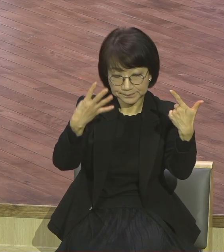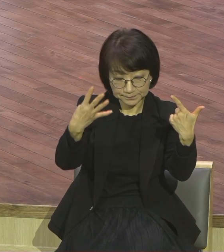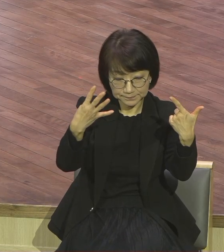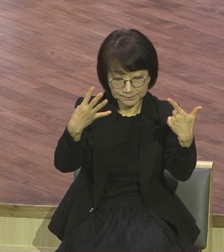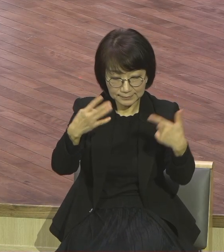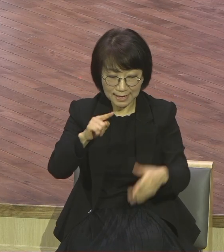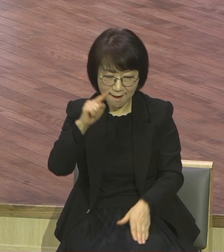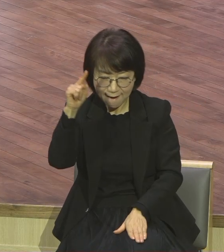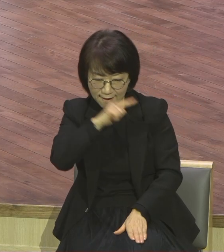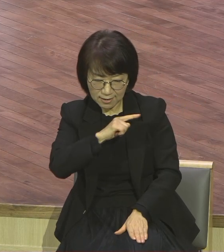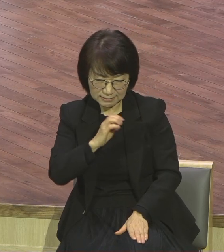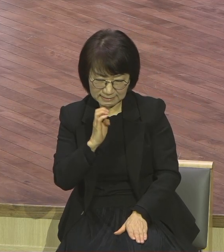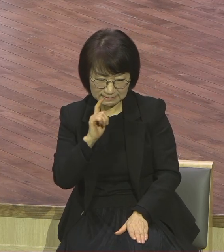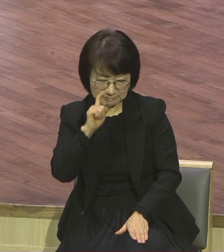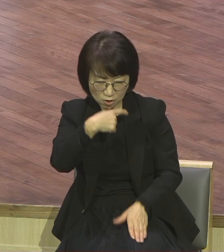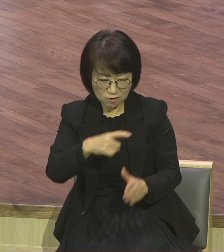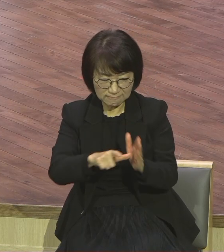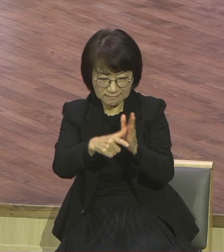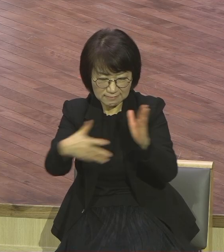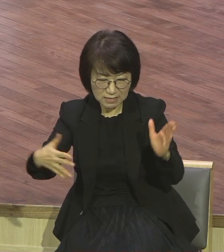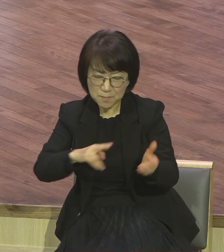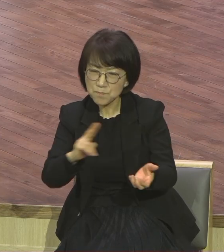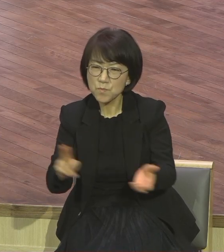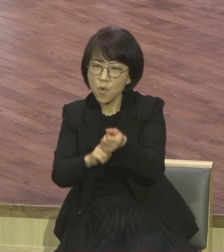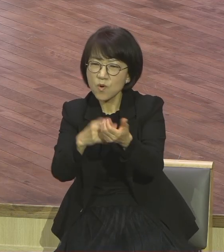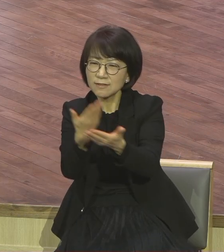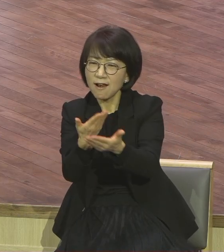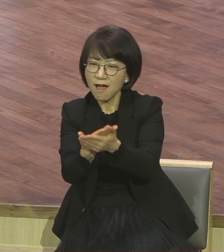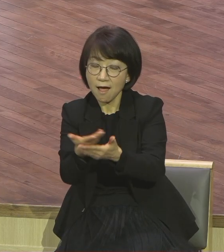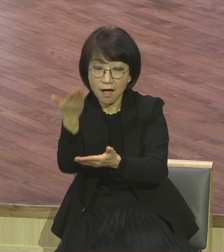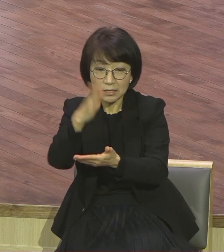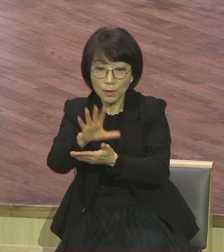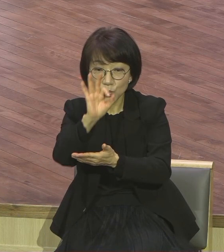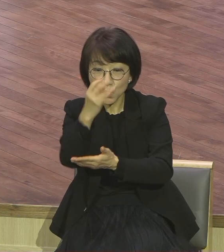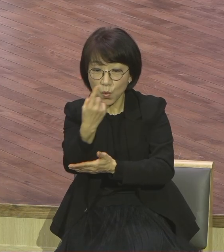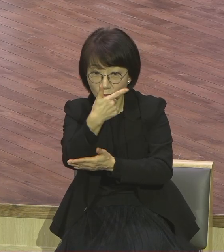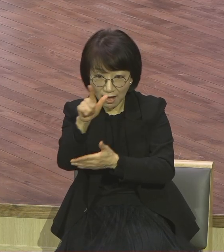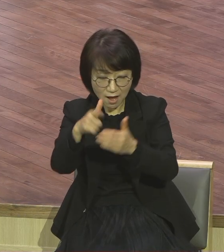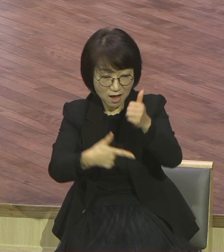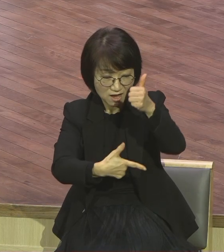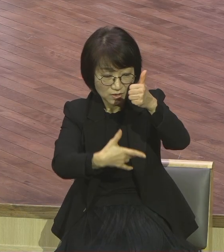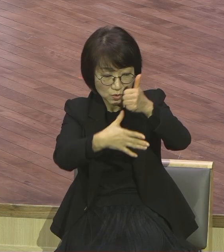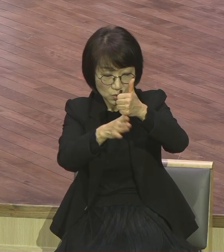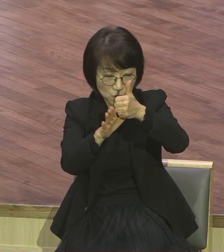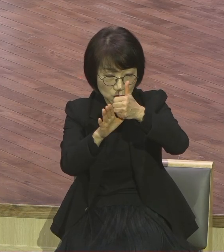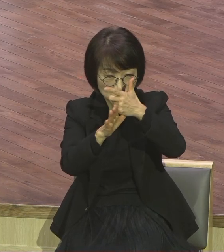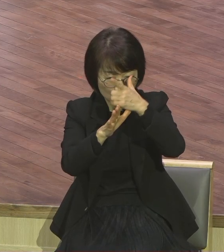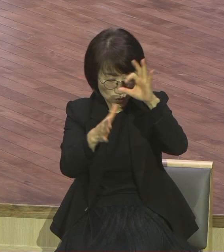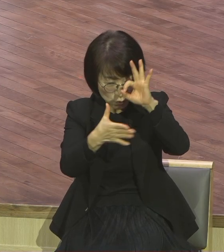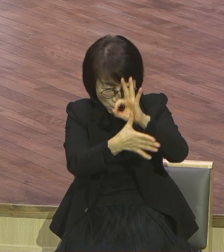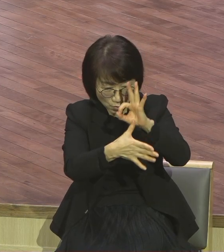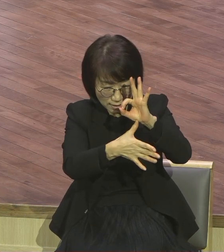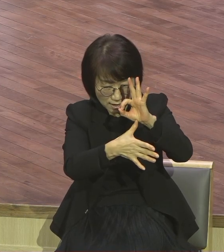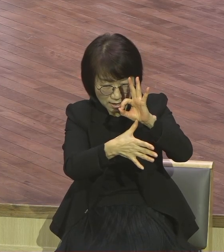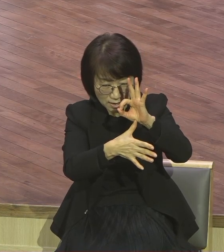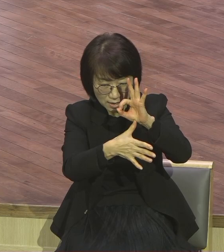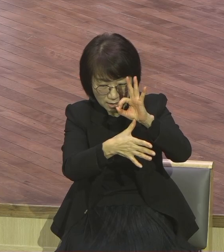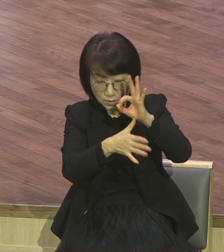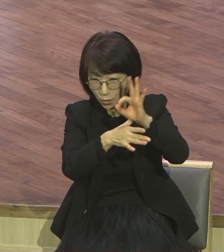악하고 음란한 세대가 표적을 구하나 요나의 표적밖에 보여줄 표적이 엉무니라 하시고 그들을